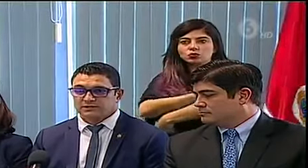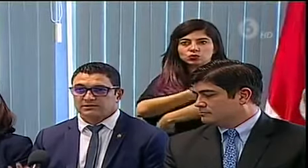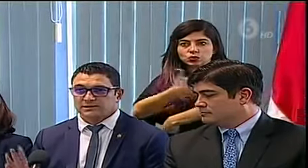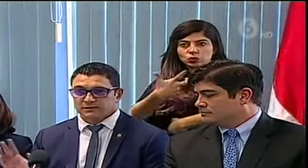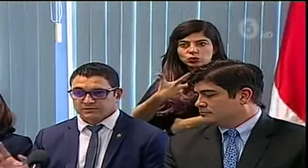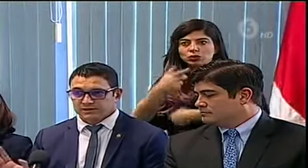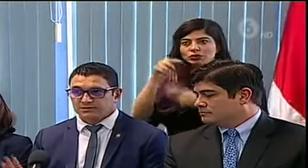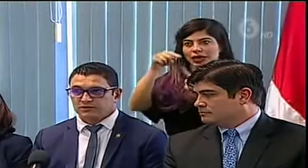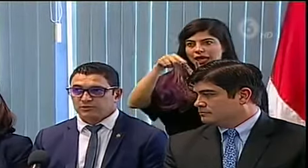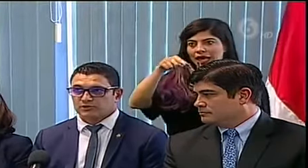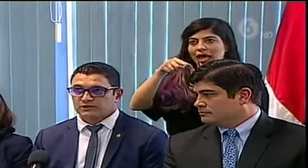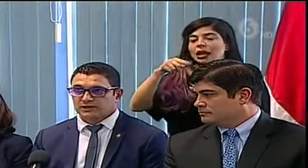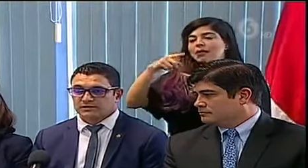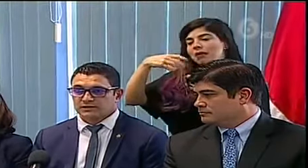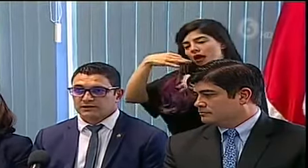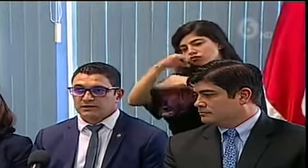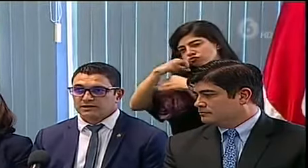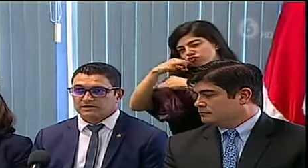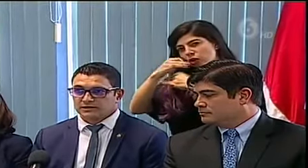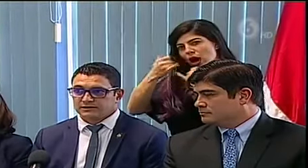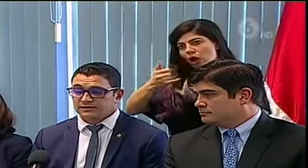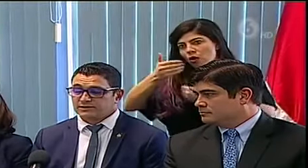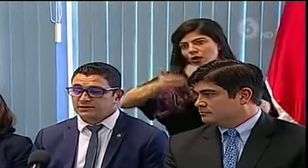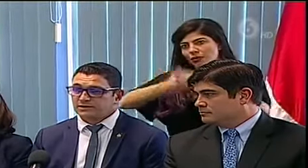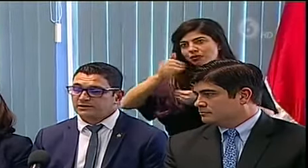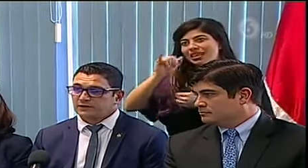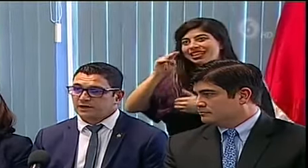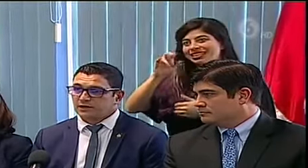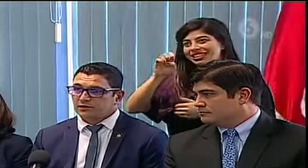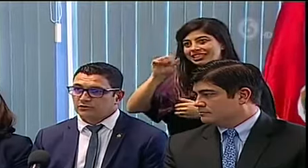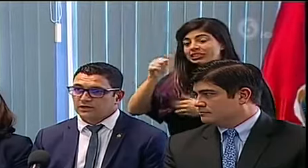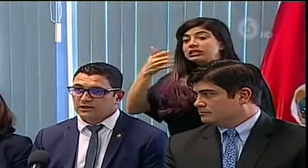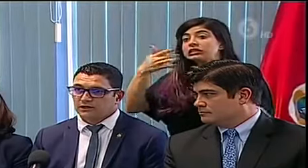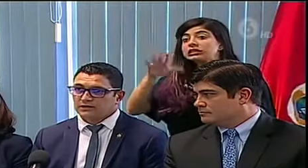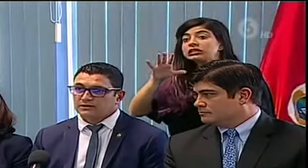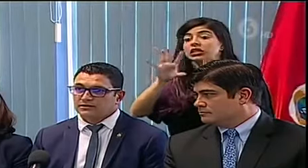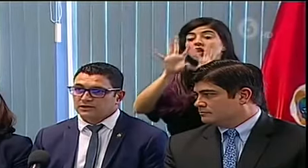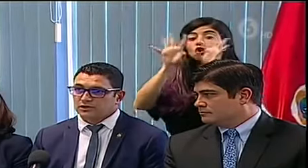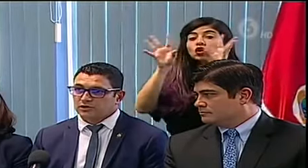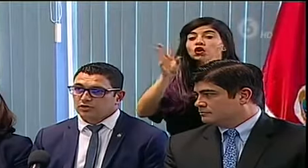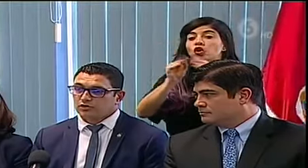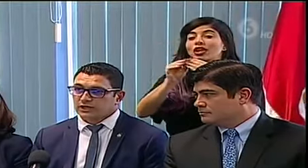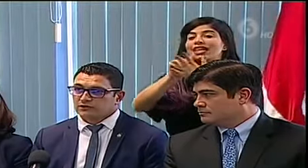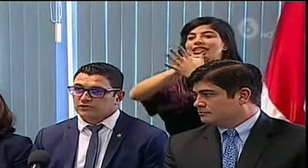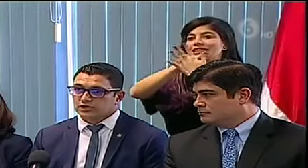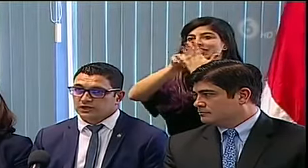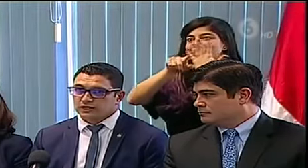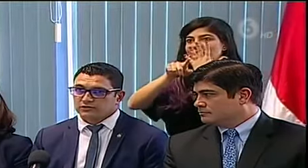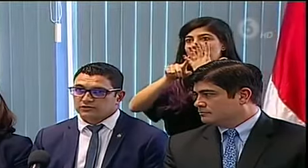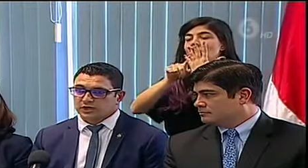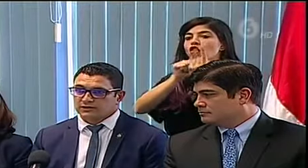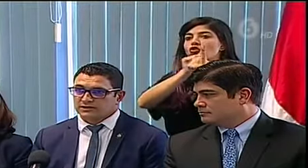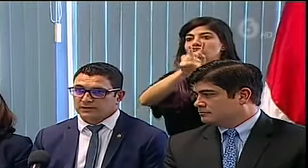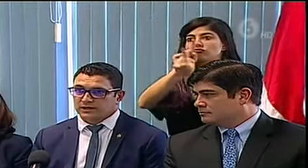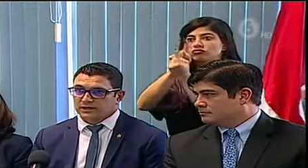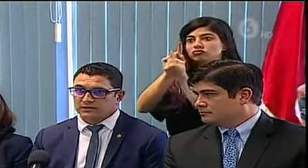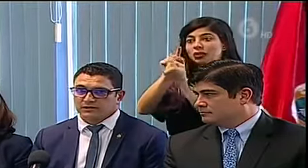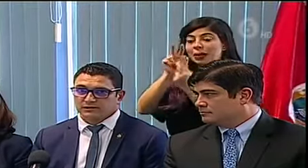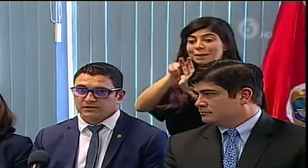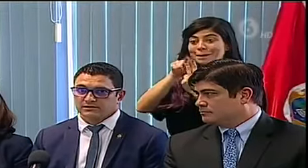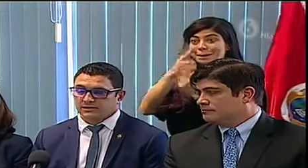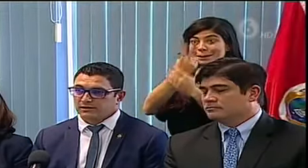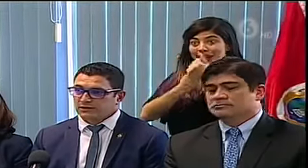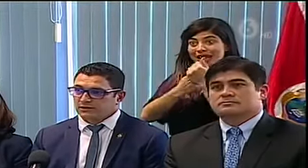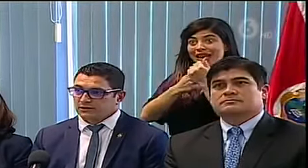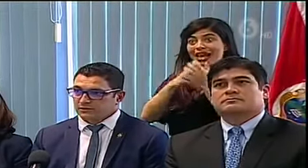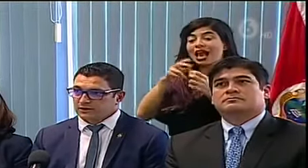y las mismas estarán siendo procesadas en incienza. Ya se han identificado en total cinco contactos cercanos a esta pareja